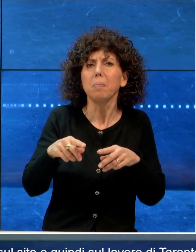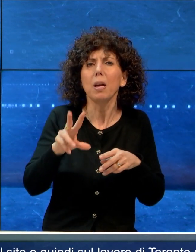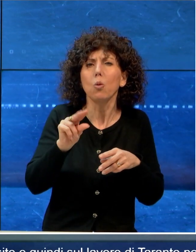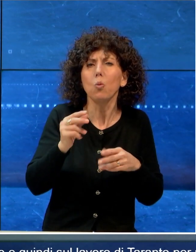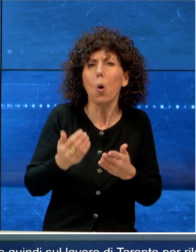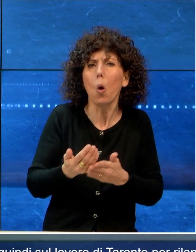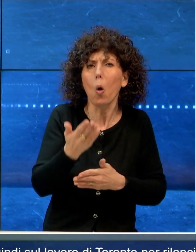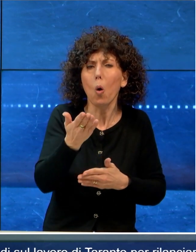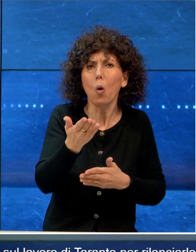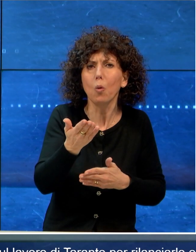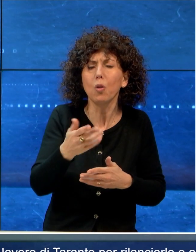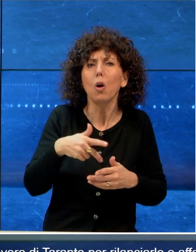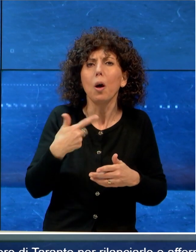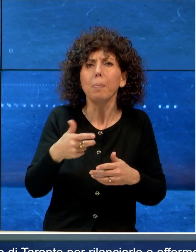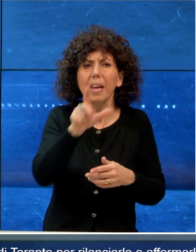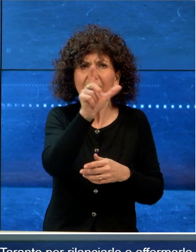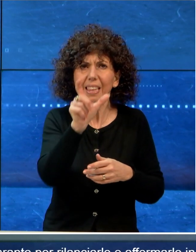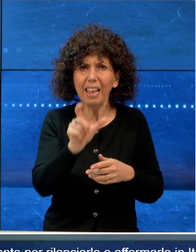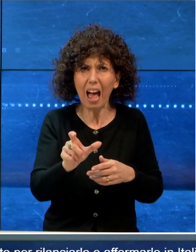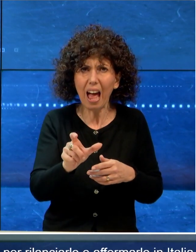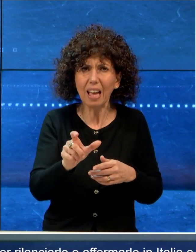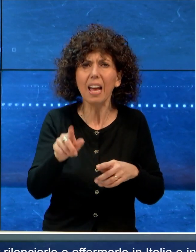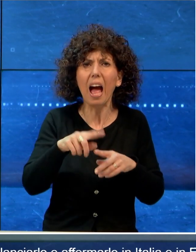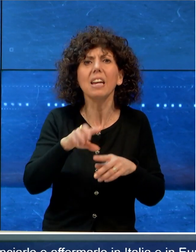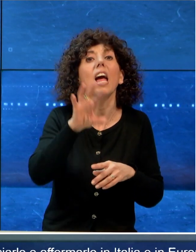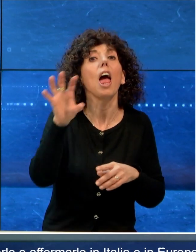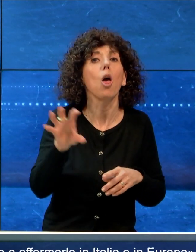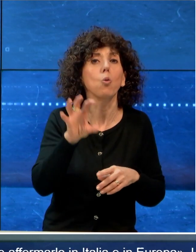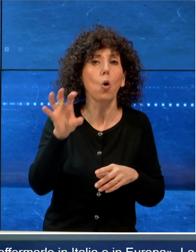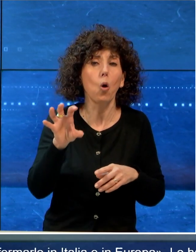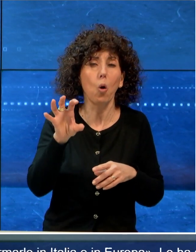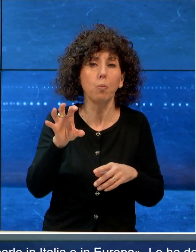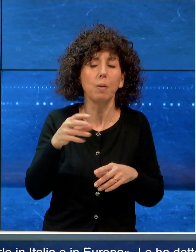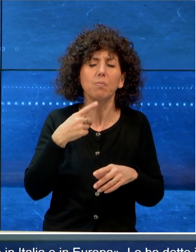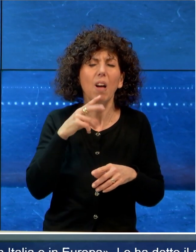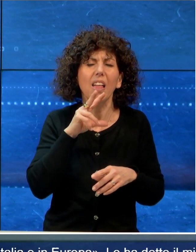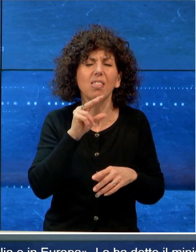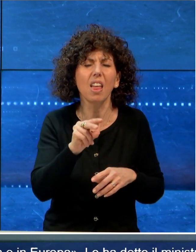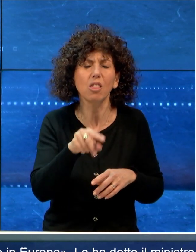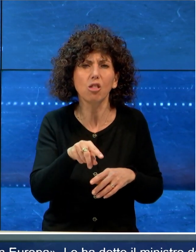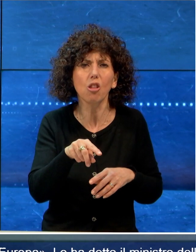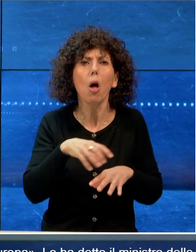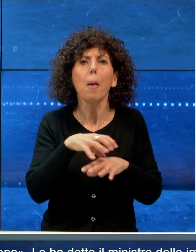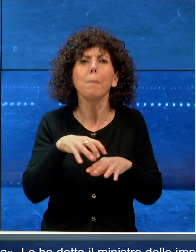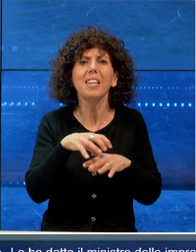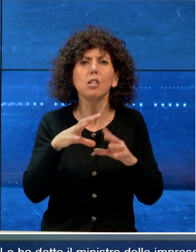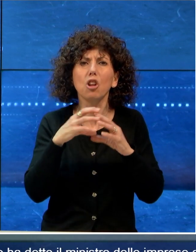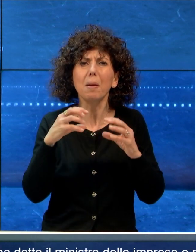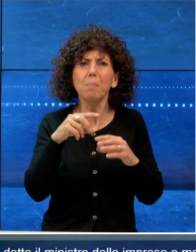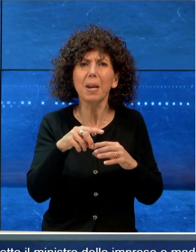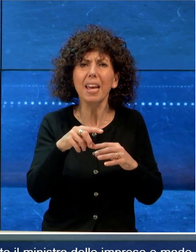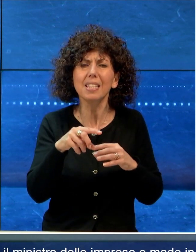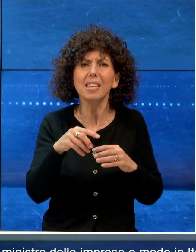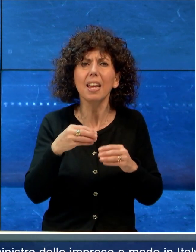affermarlo in Italia e in Europa. Lo ha detto il Ministro delle Imprese e